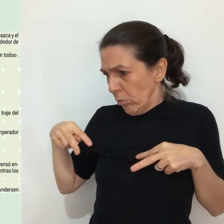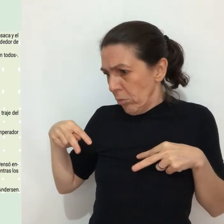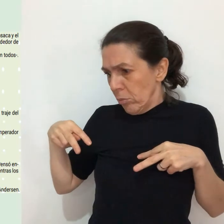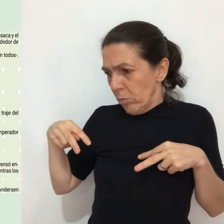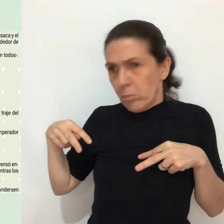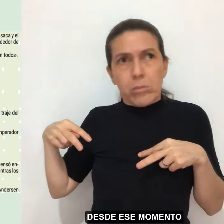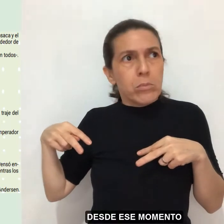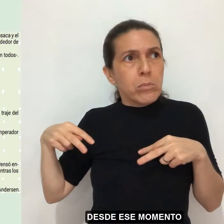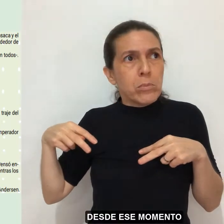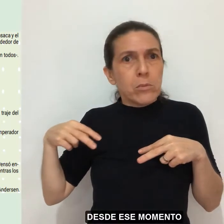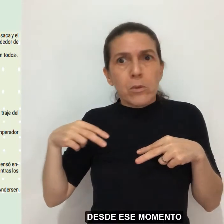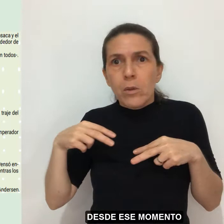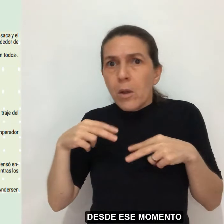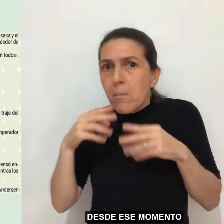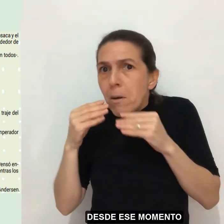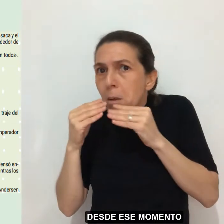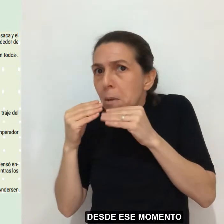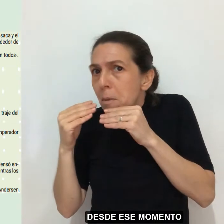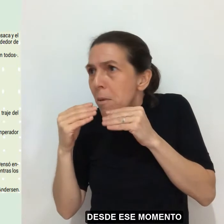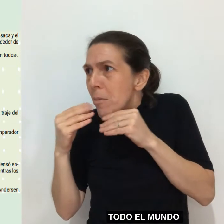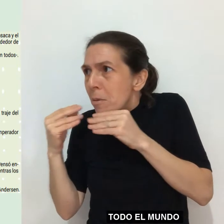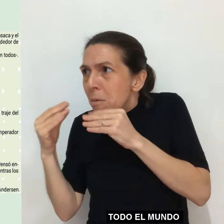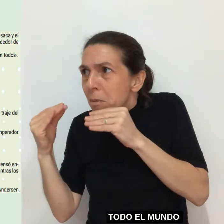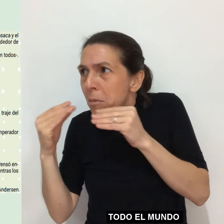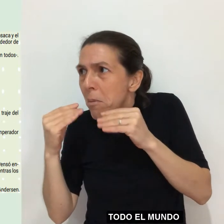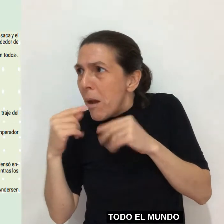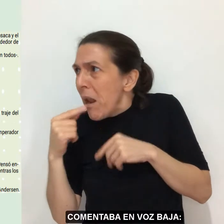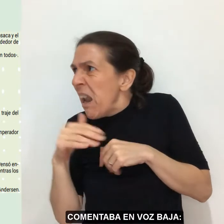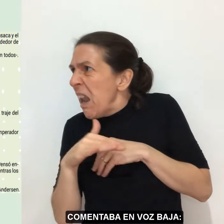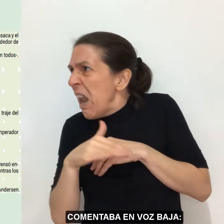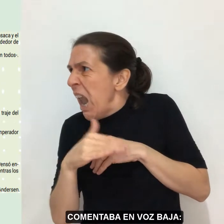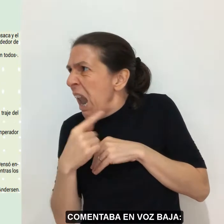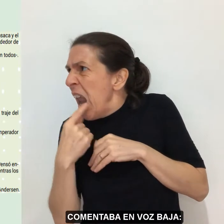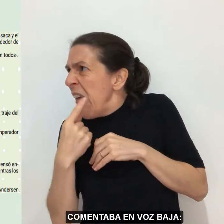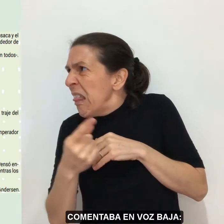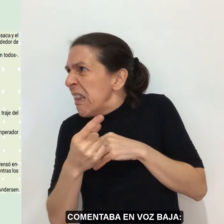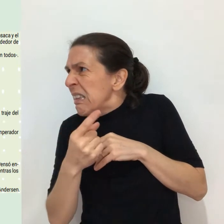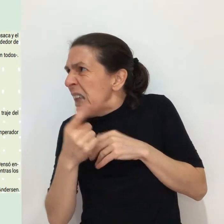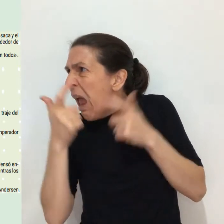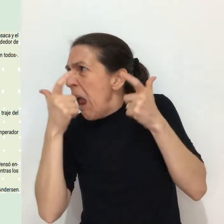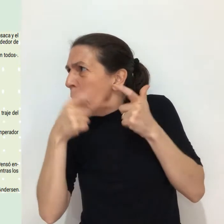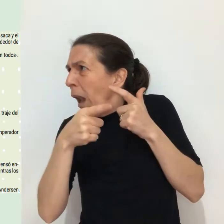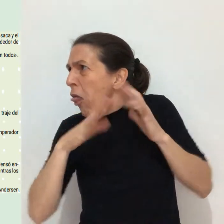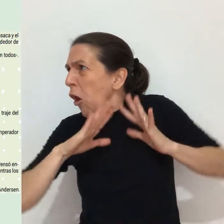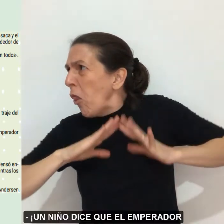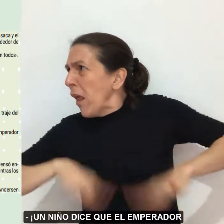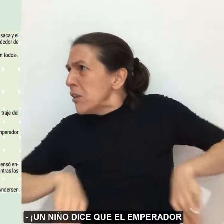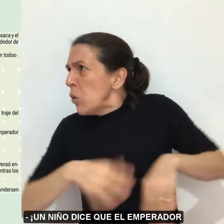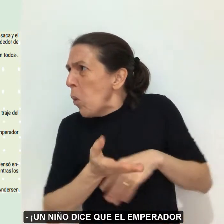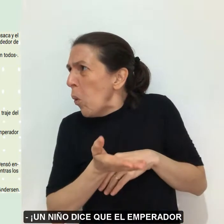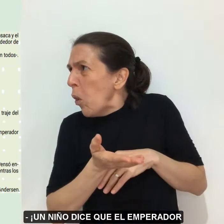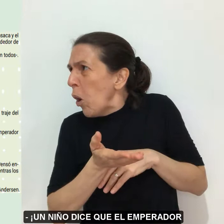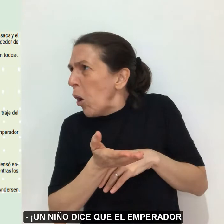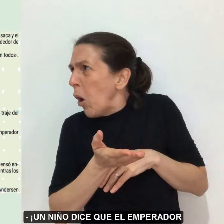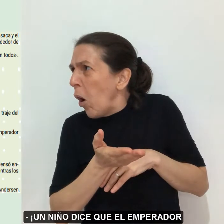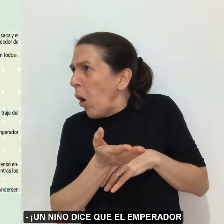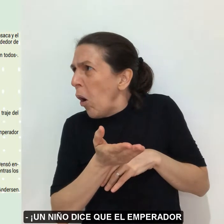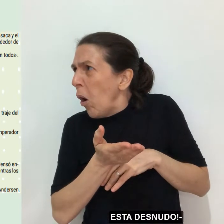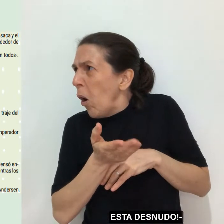Desde ese momento, todo el mundo comentaba en voz baja. —¡Un niño dice que el emperador está